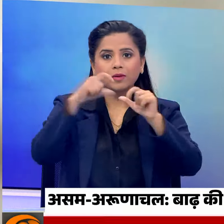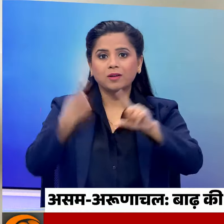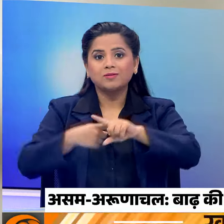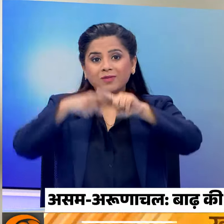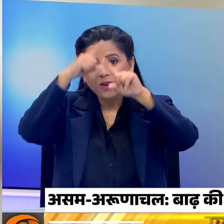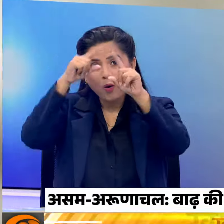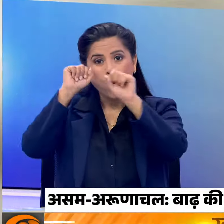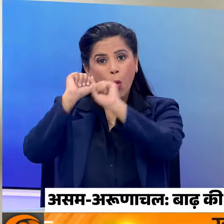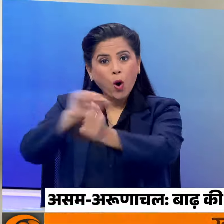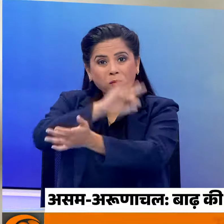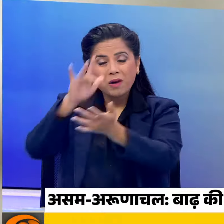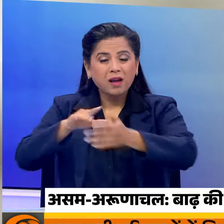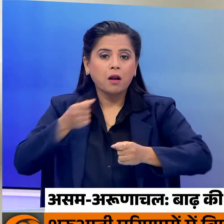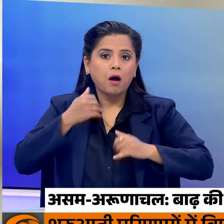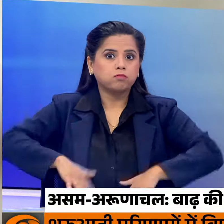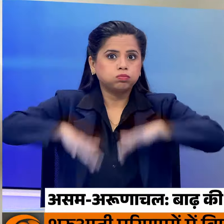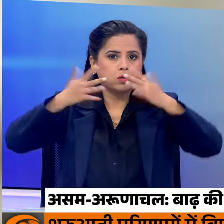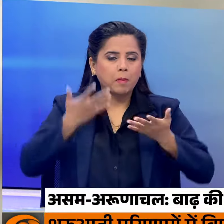बाड की स्थिती कम भी